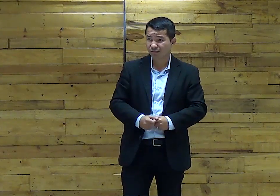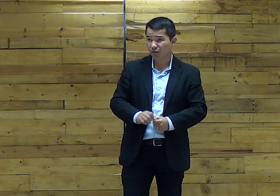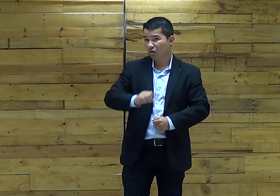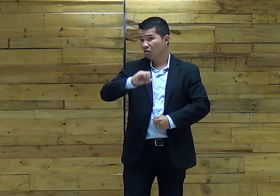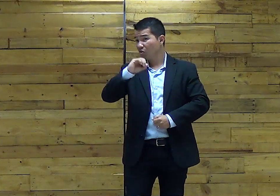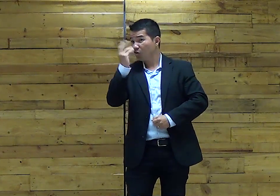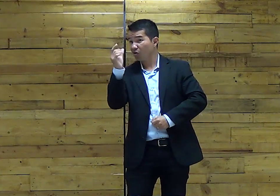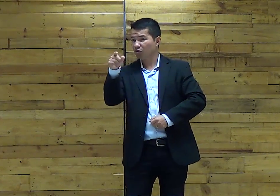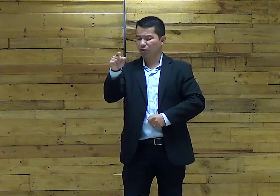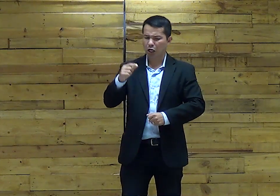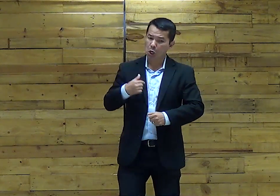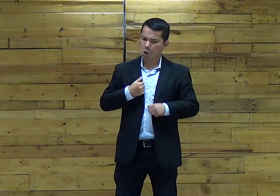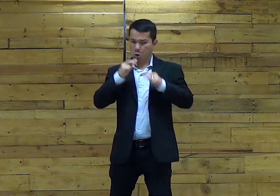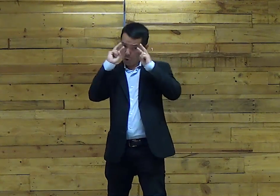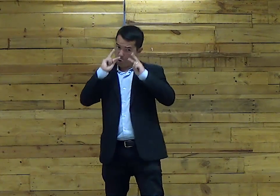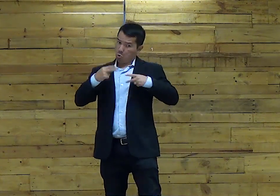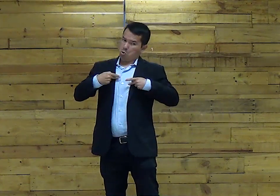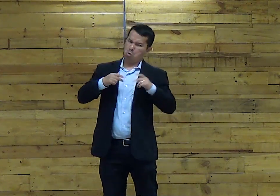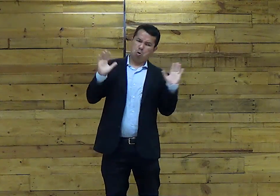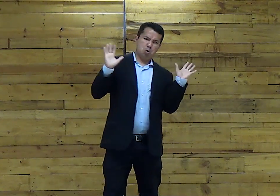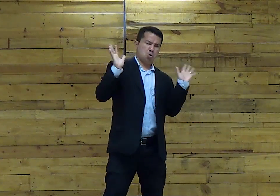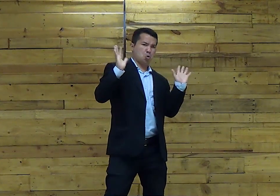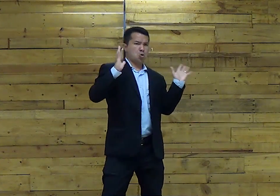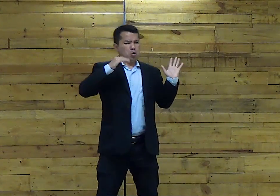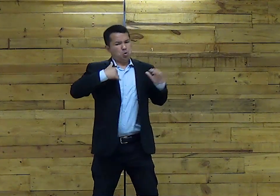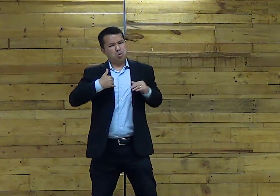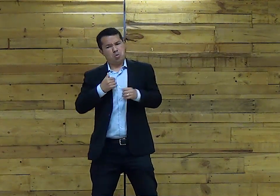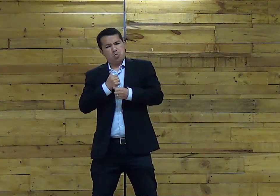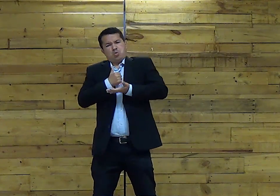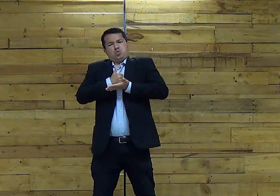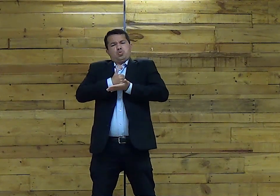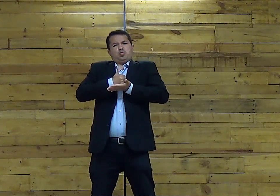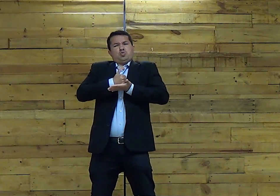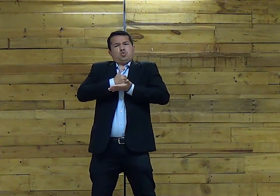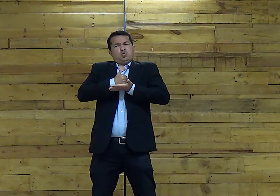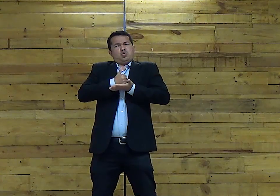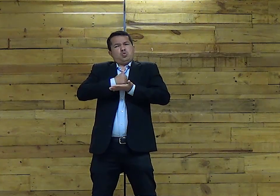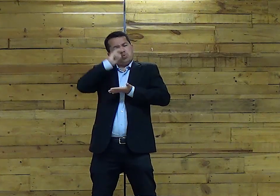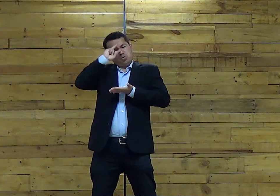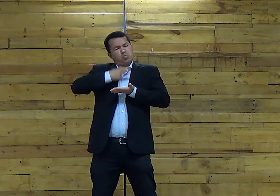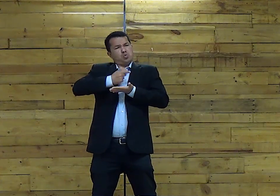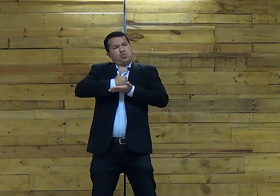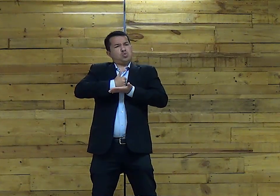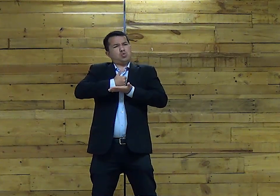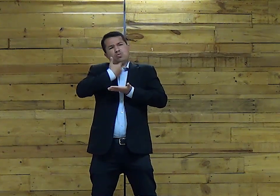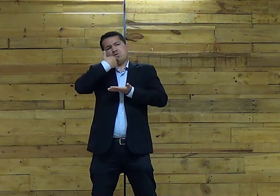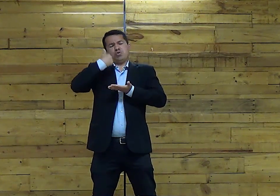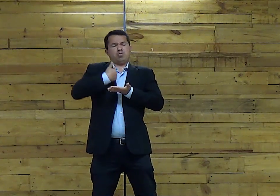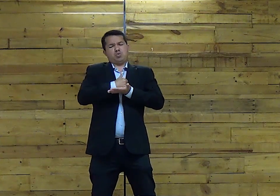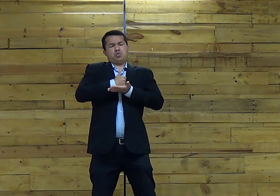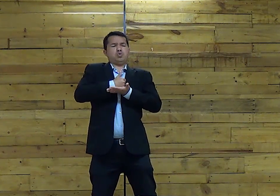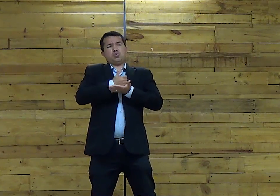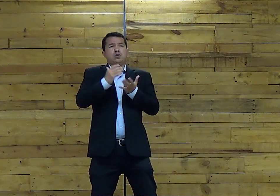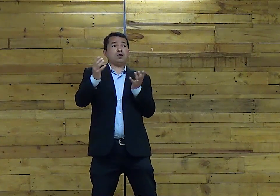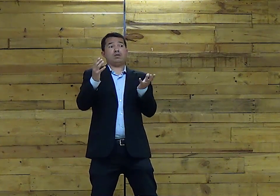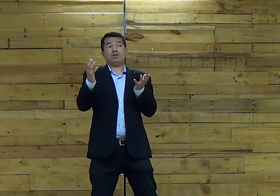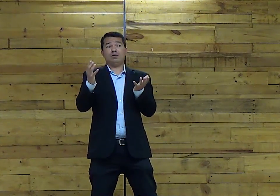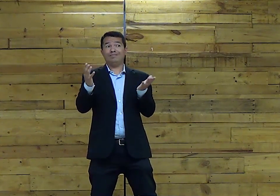aceita? Ou você fala Não Eu cuido da minha vida Eu gosto de ter o controle Das minhas coisas